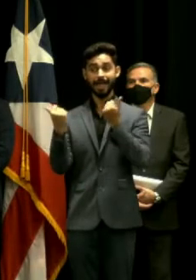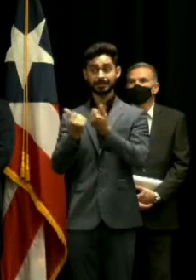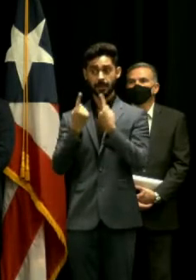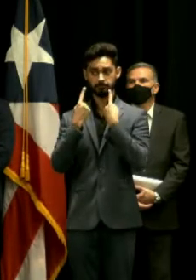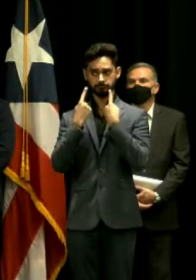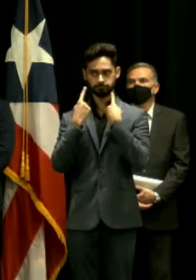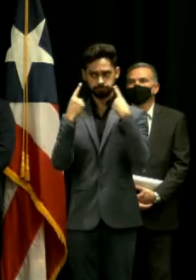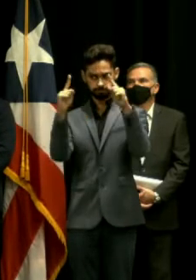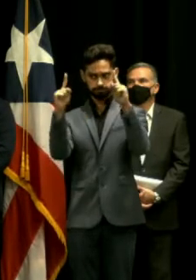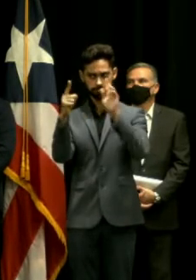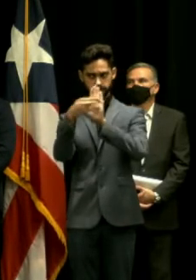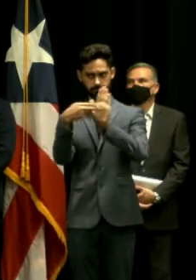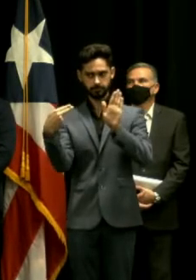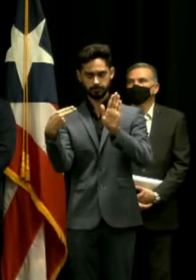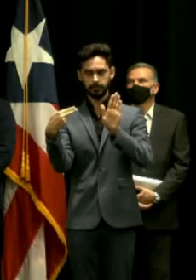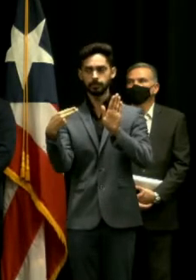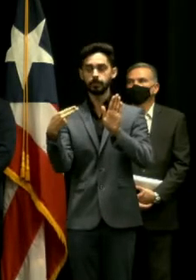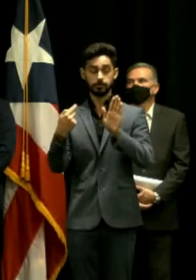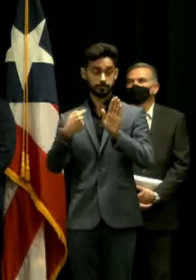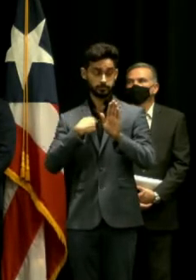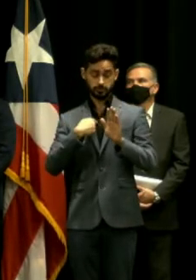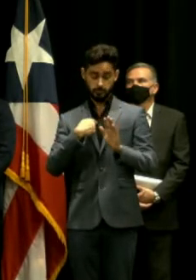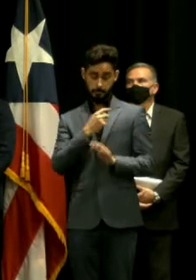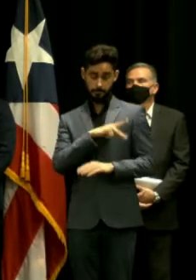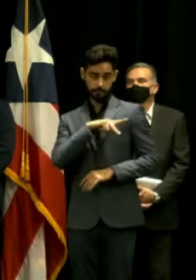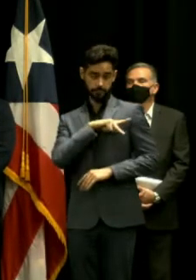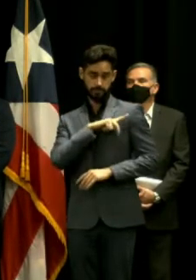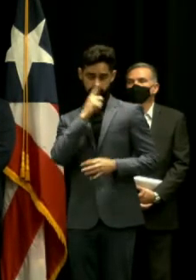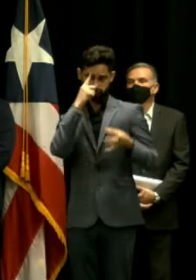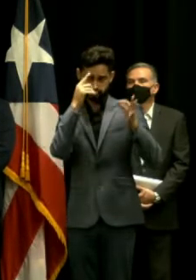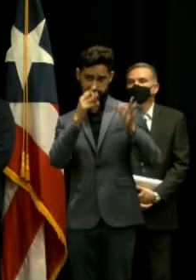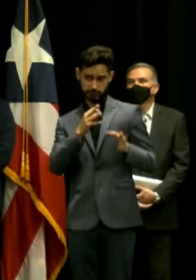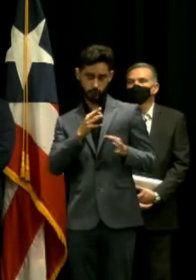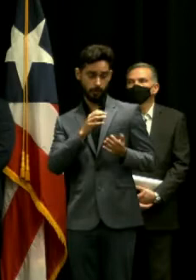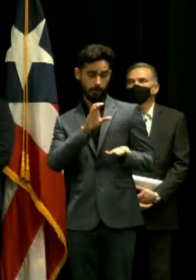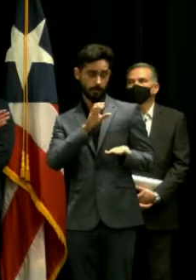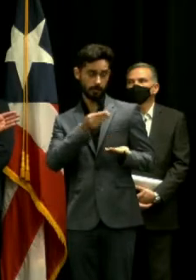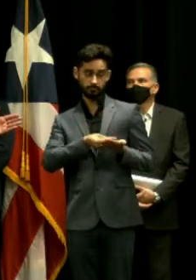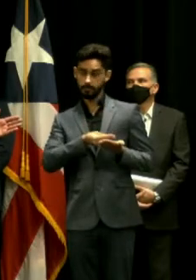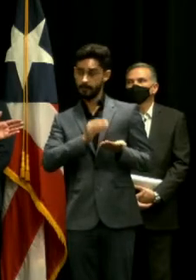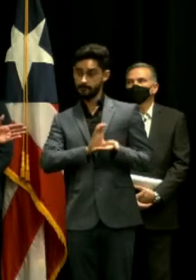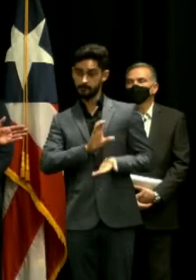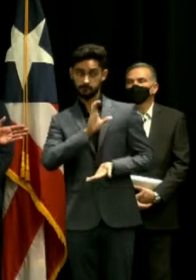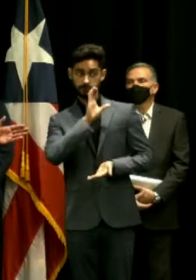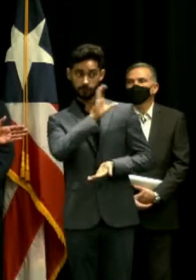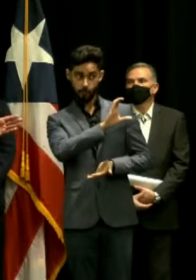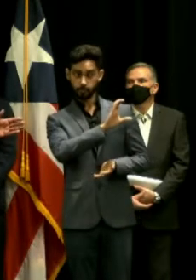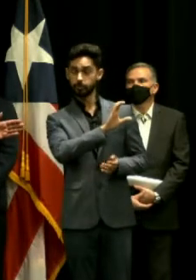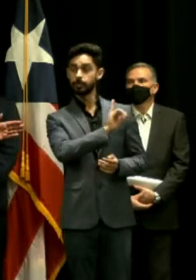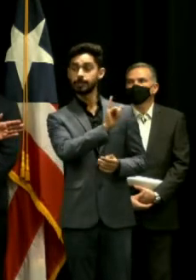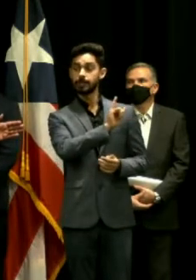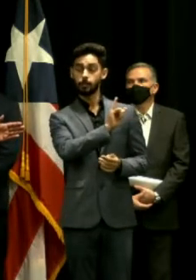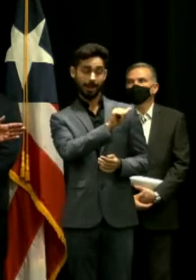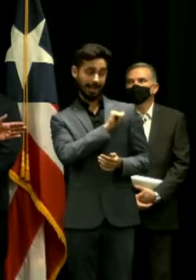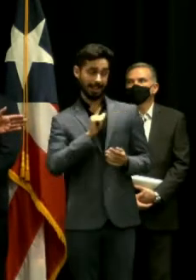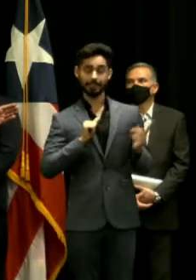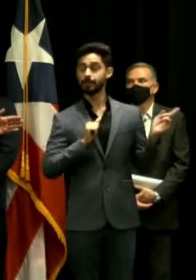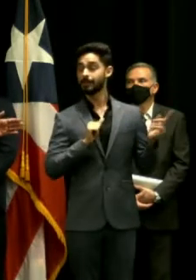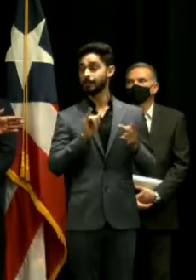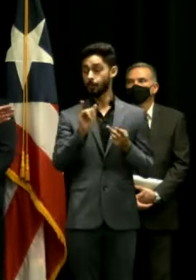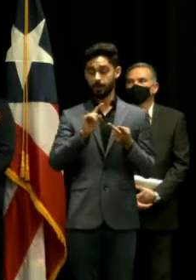yo básicamente asigné unos fondos para asistir al municipio en ese propósito activamos al Coltres en primer lugar.